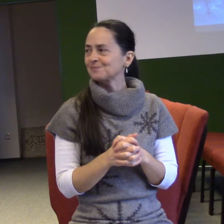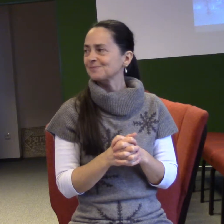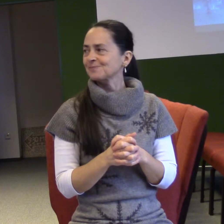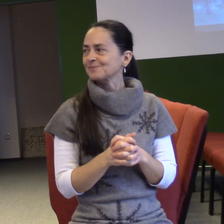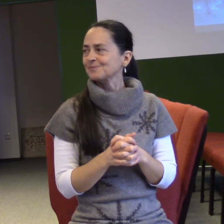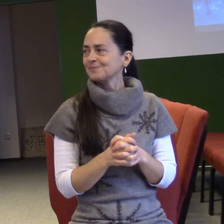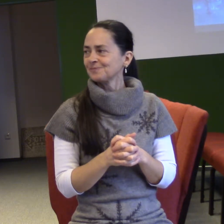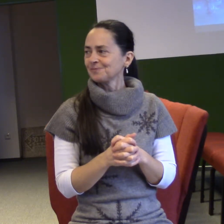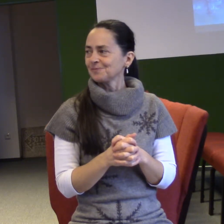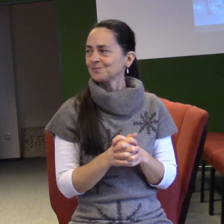Celou větou, jsi.